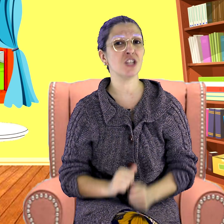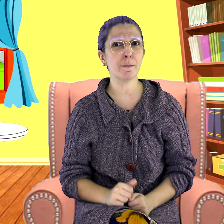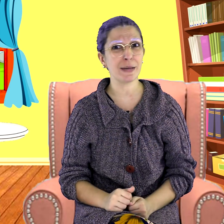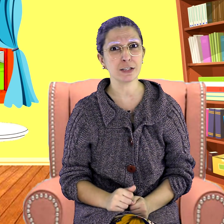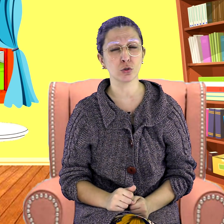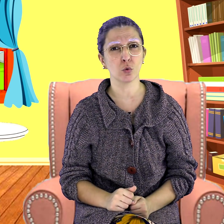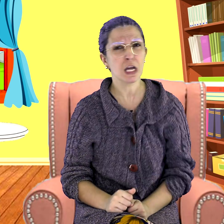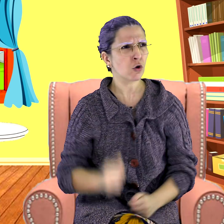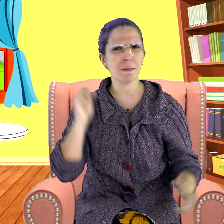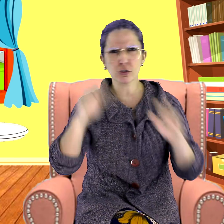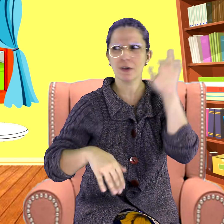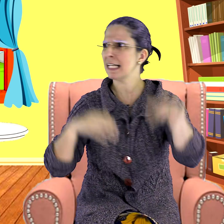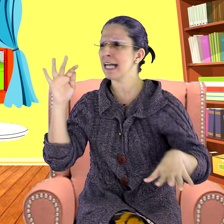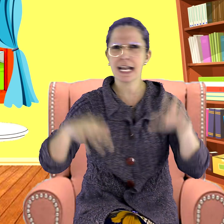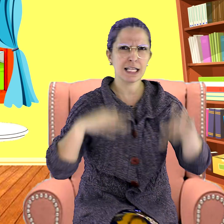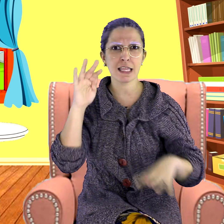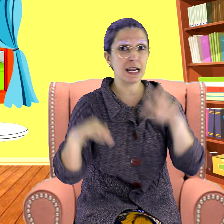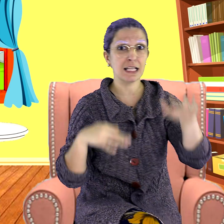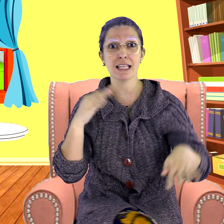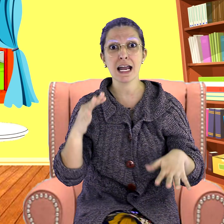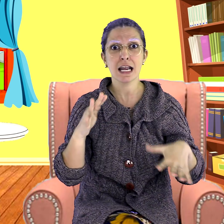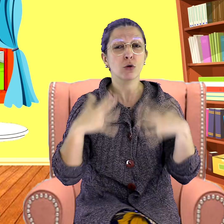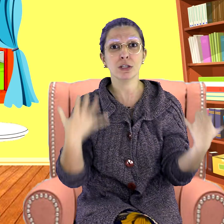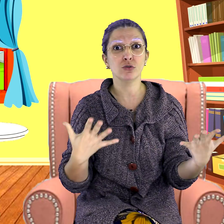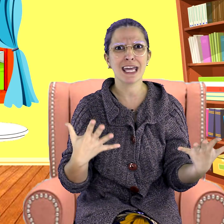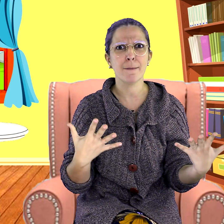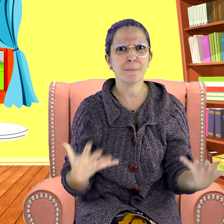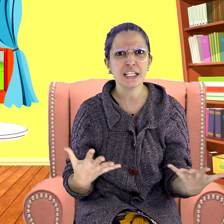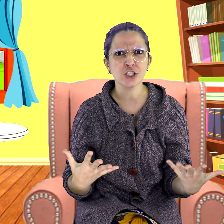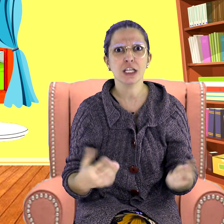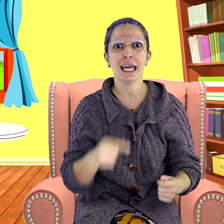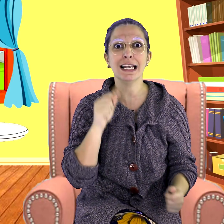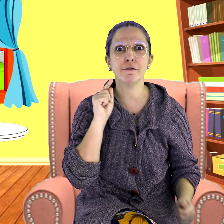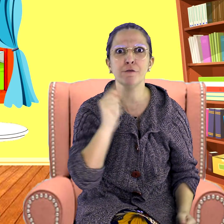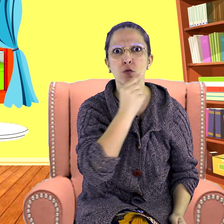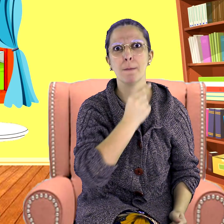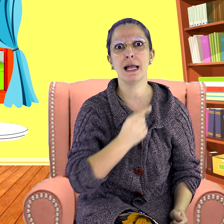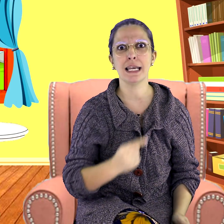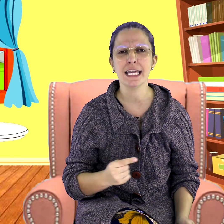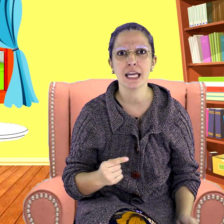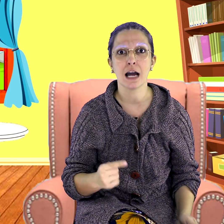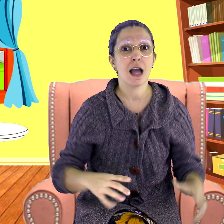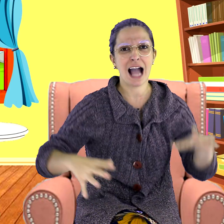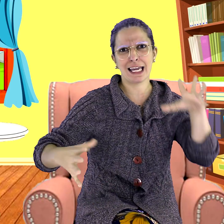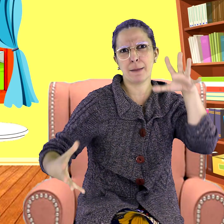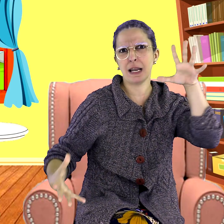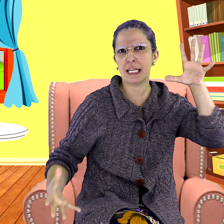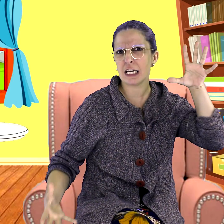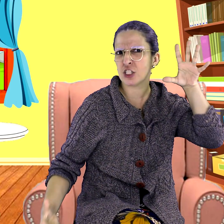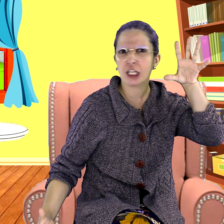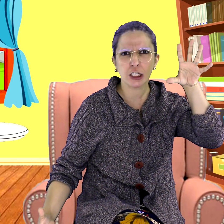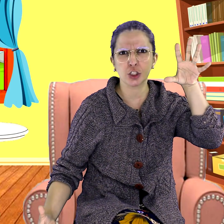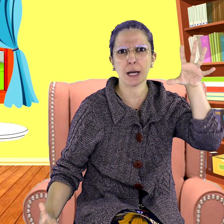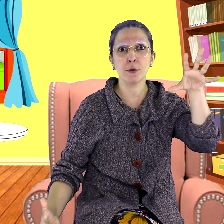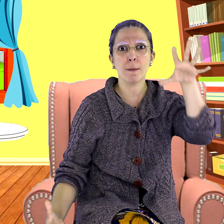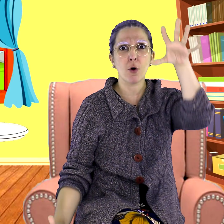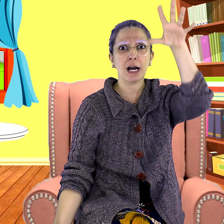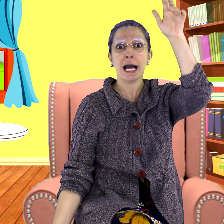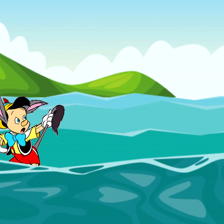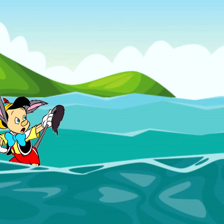Gepeto. Começou a nadar, a nadar, a nadar, quando de repente ele viu a baleia. Aquela baleia gigante abriu a boca e